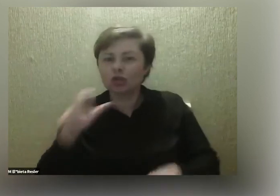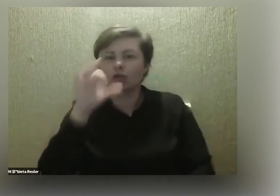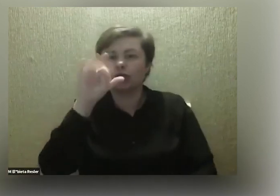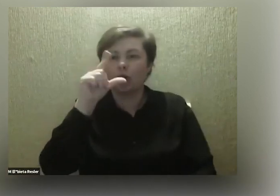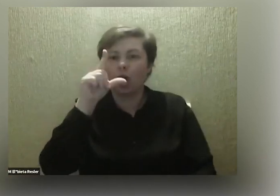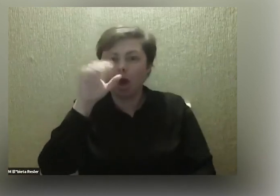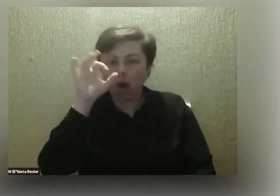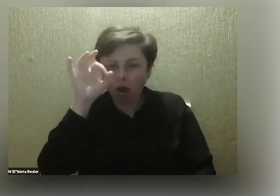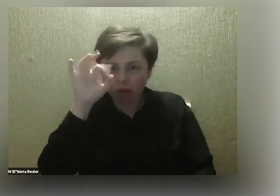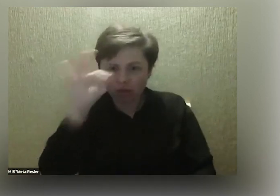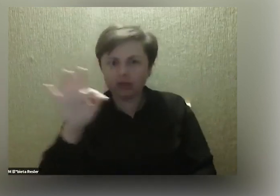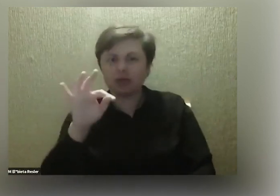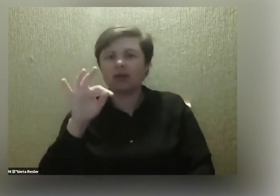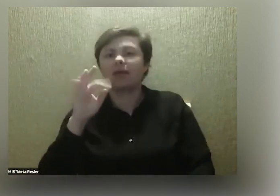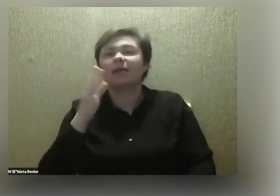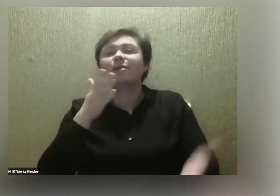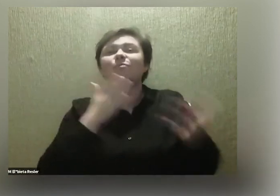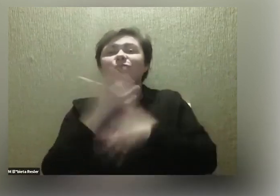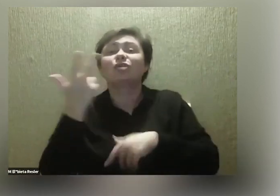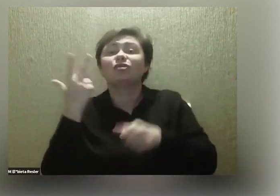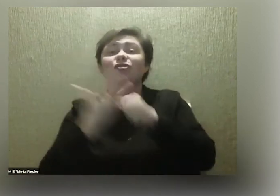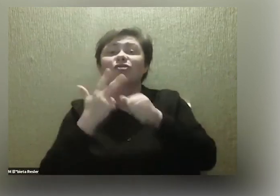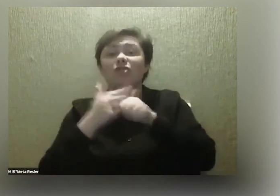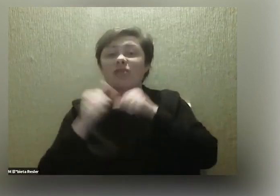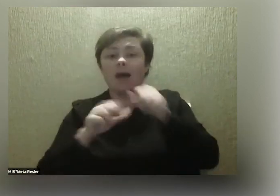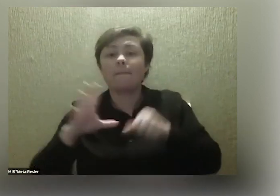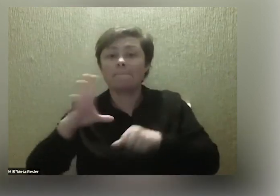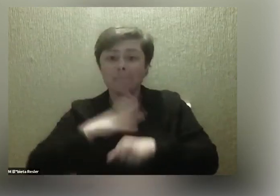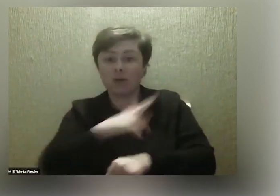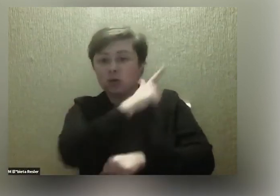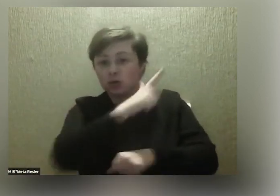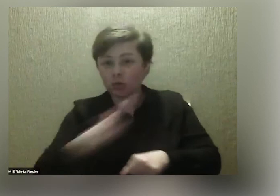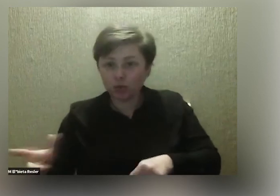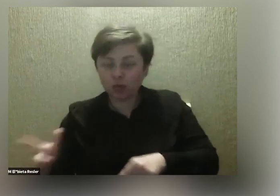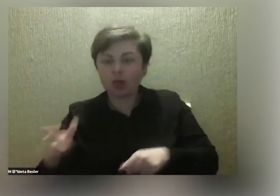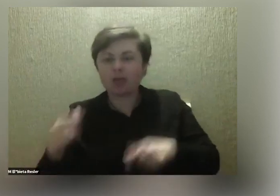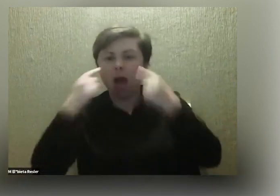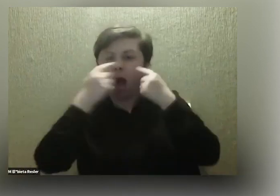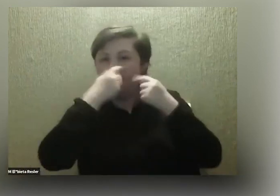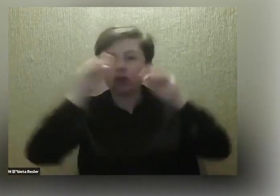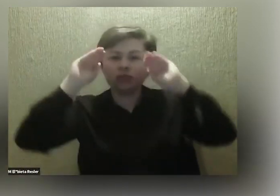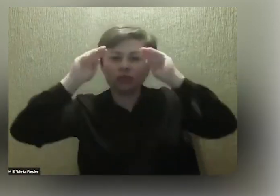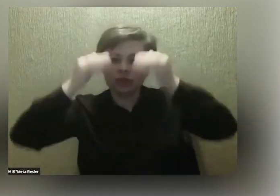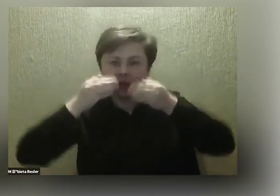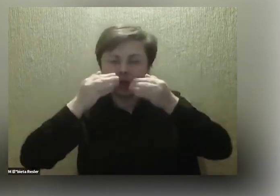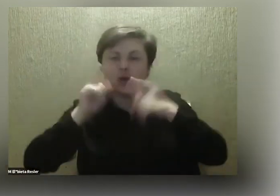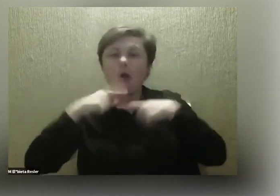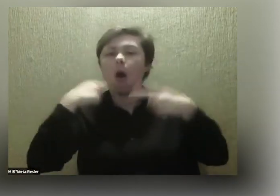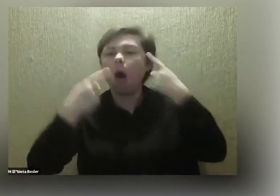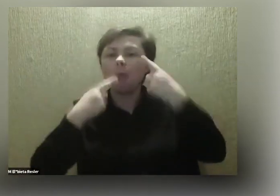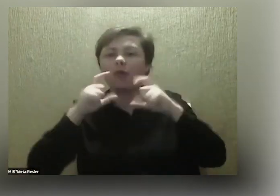zdążyły w ostatnich 30 latach pojawić się na slocie, zamykały oczy i opowiadały o tym, co pamiętają.